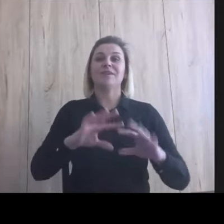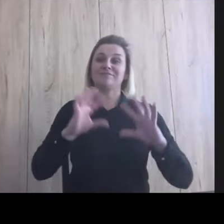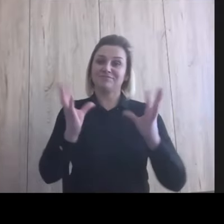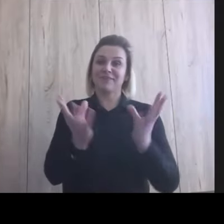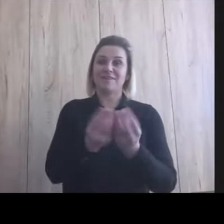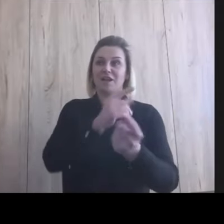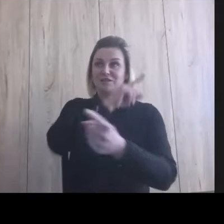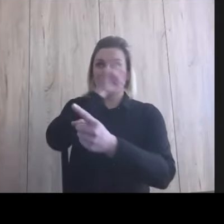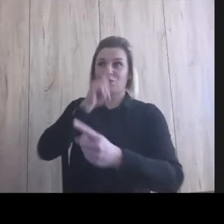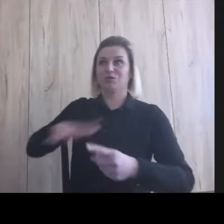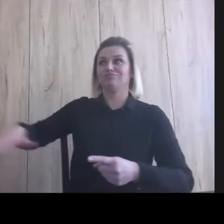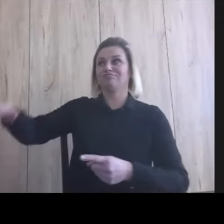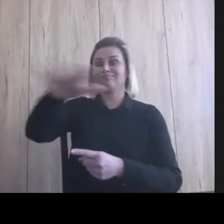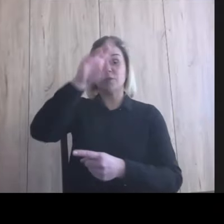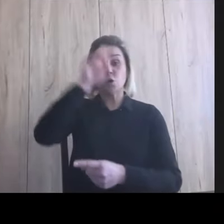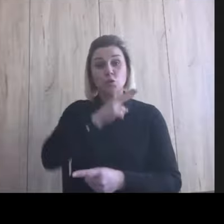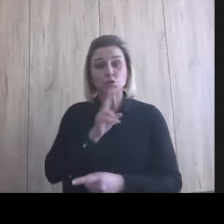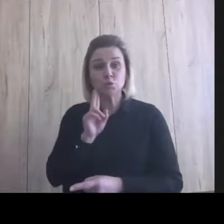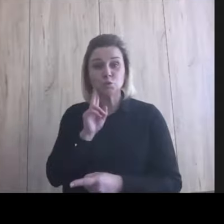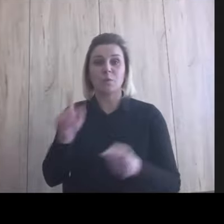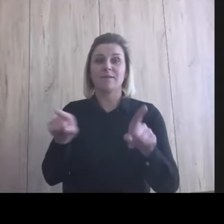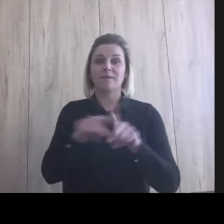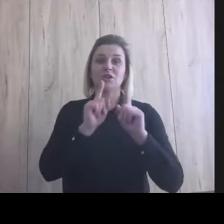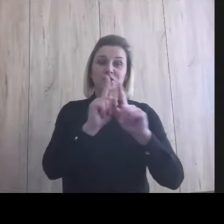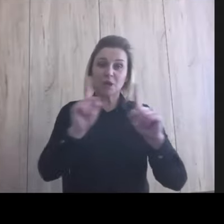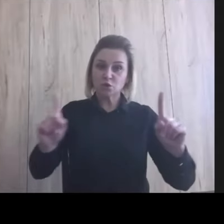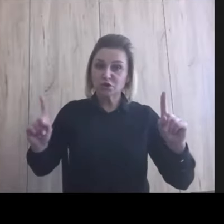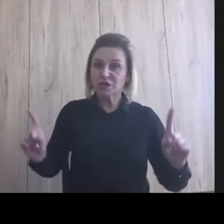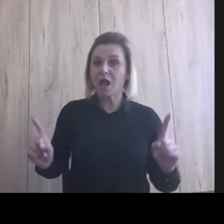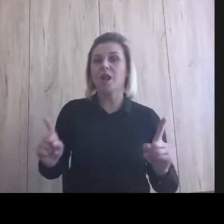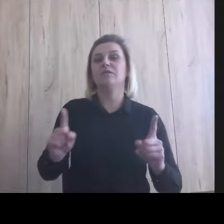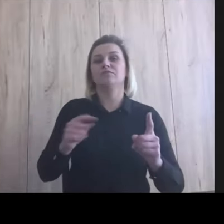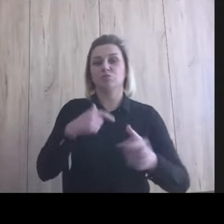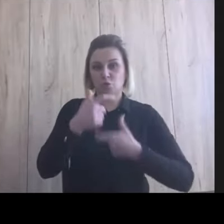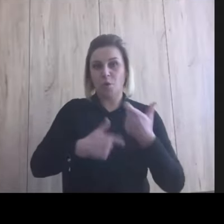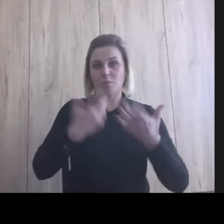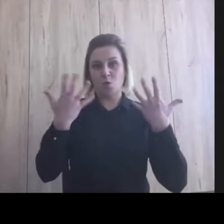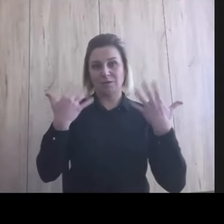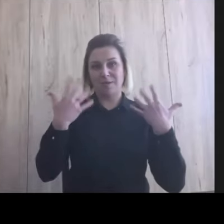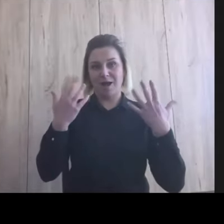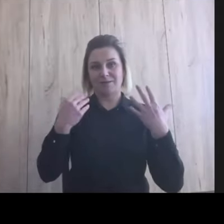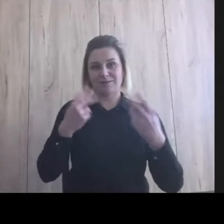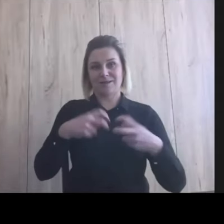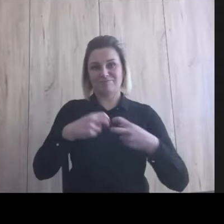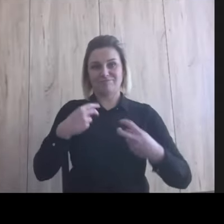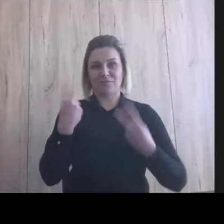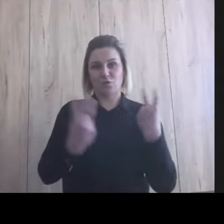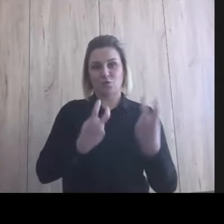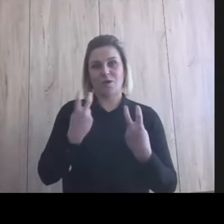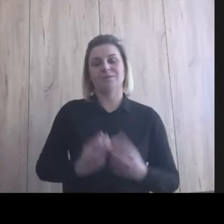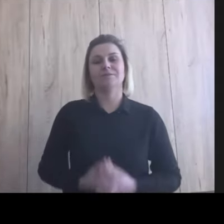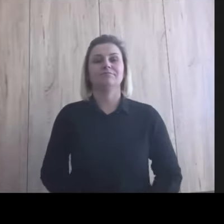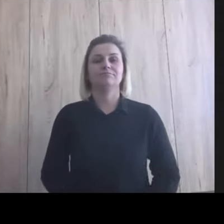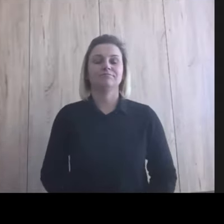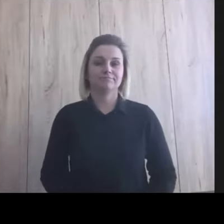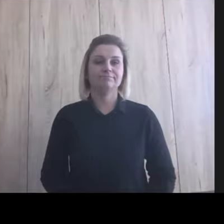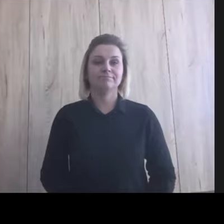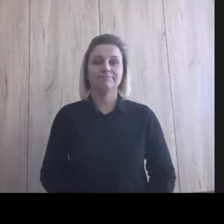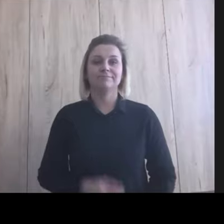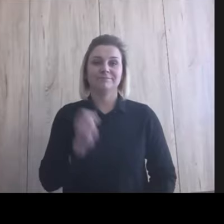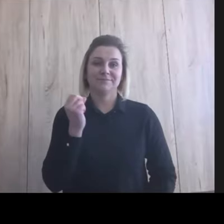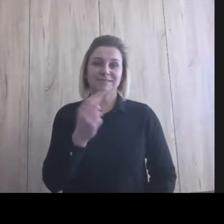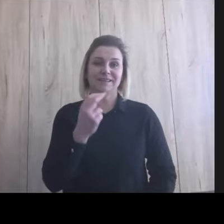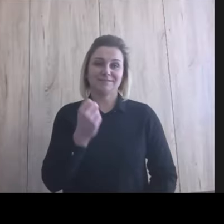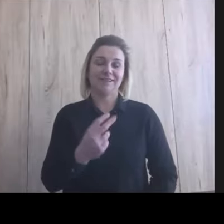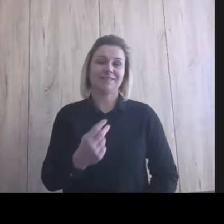osób, rodziców, ale też nauczycieli ten spacer trafił. Tak, tak, tak, tak. To też jest jakby kolejne